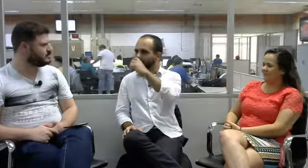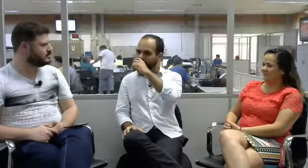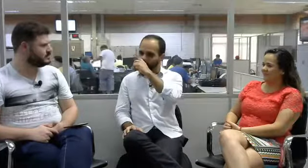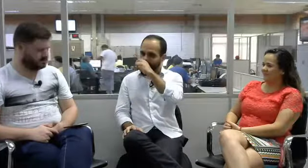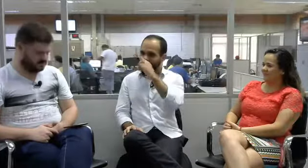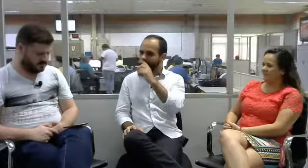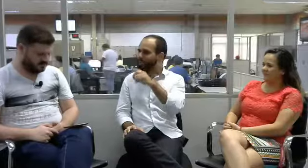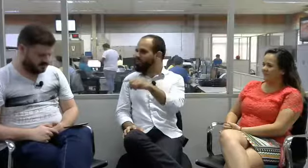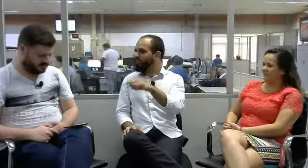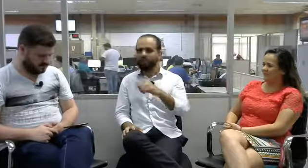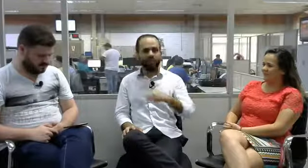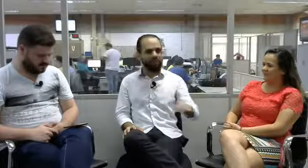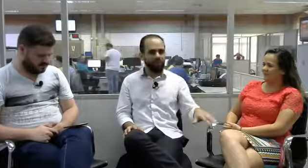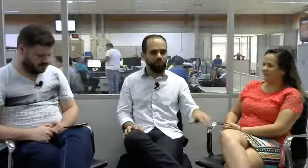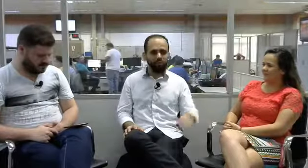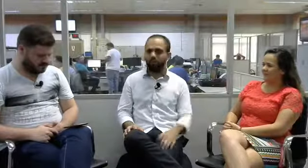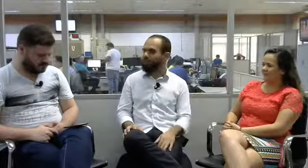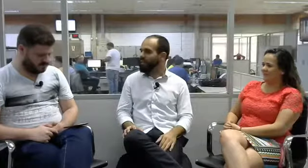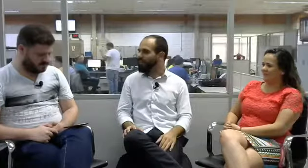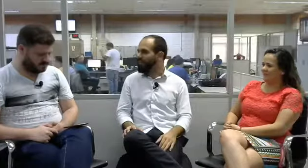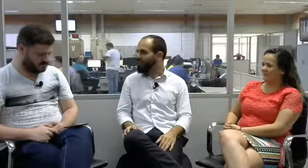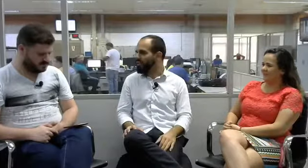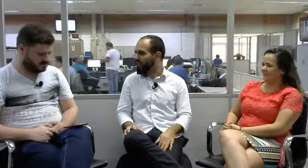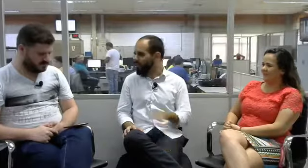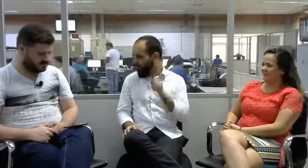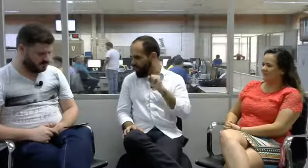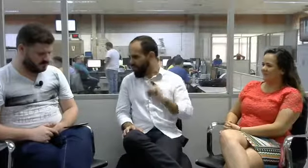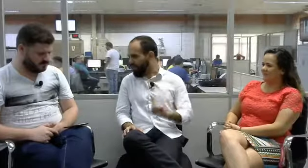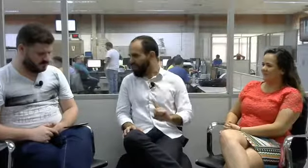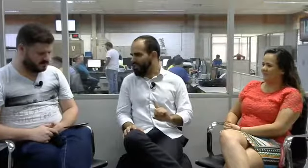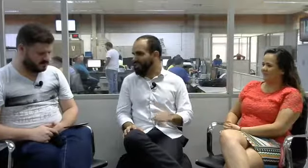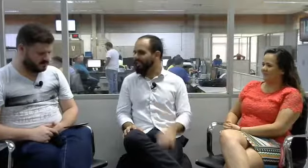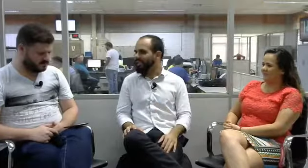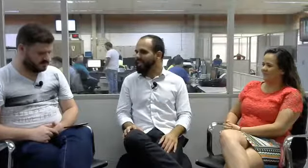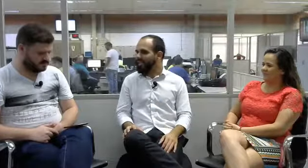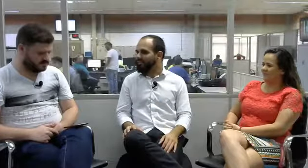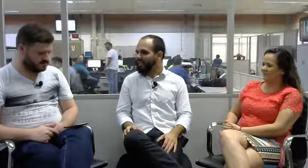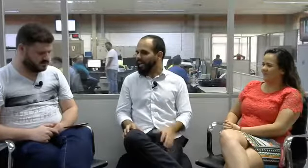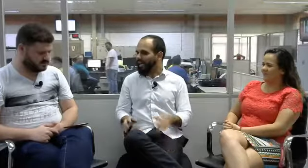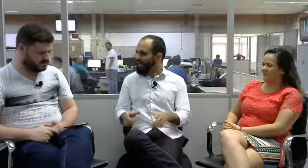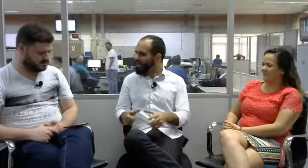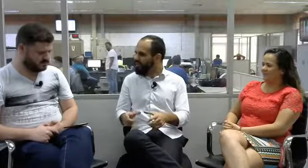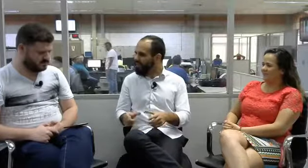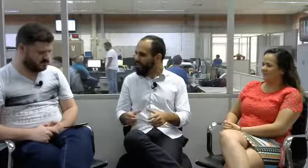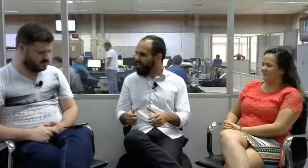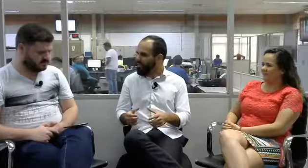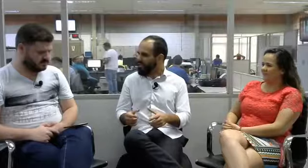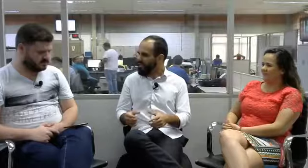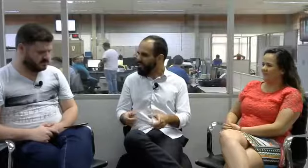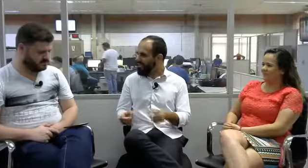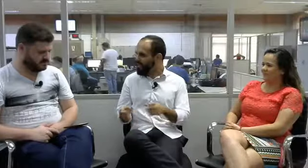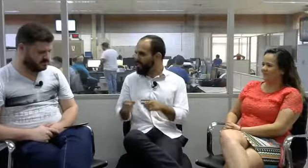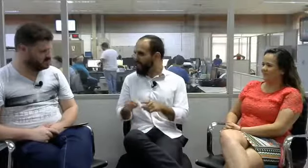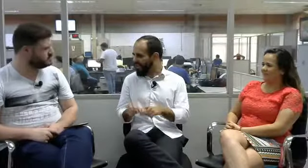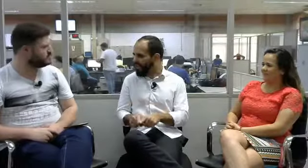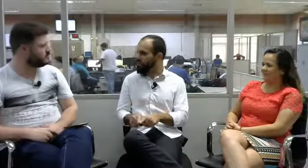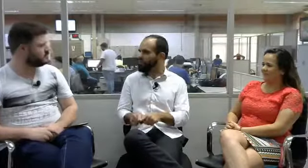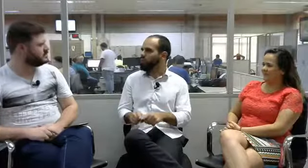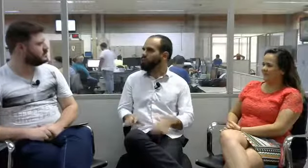porque elas pensam que se o indivíduo é surdo, ele somente não ouve, né? Mas a grande questão é que se esse indivíduo nasceu surdo,